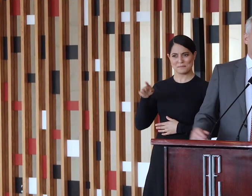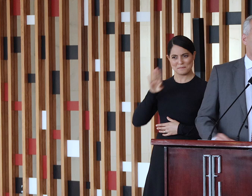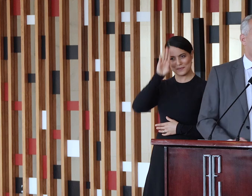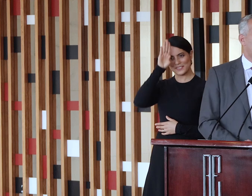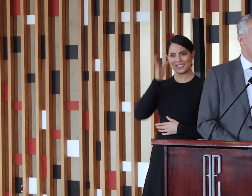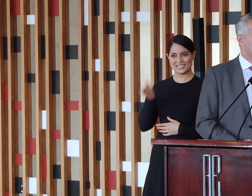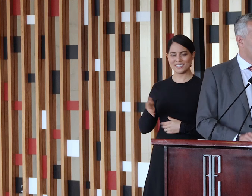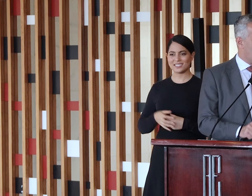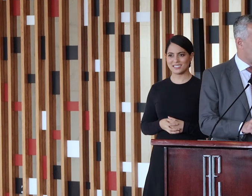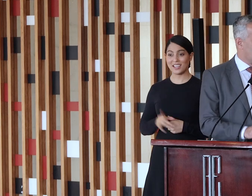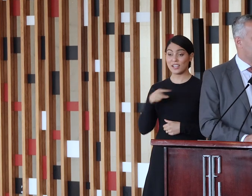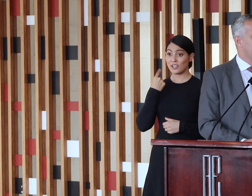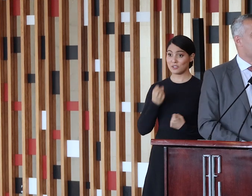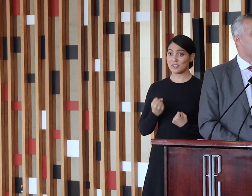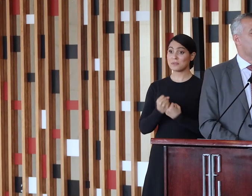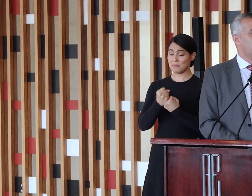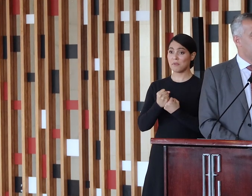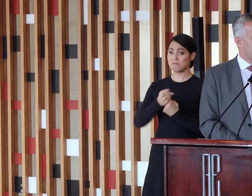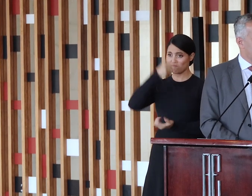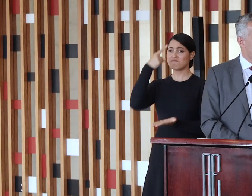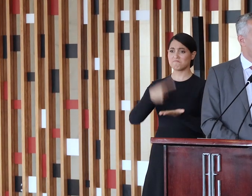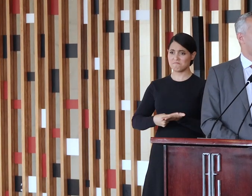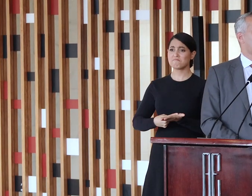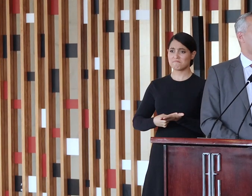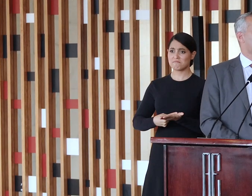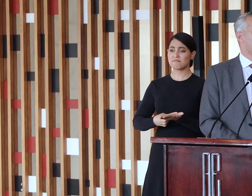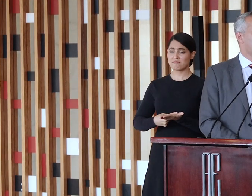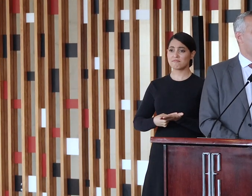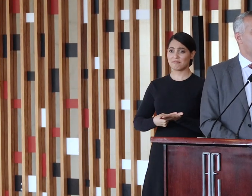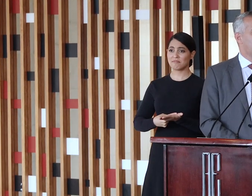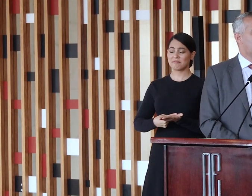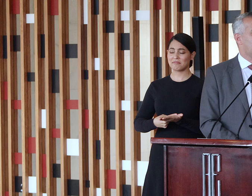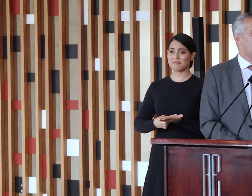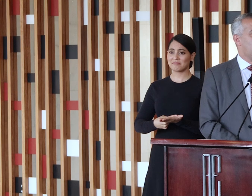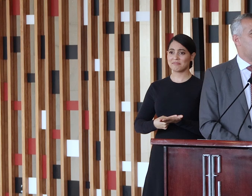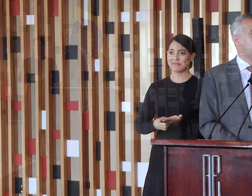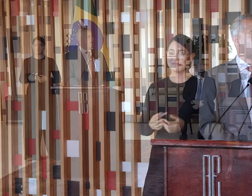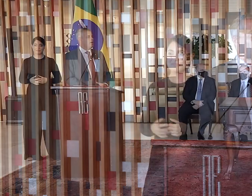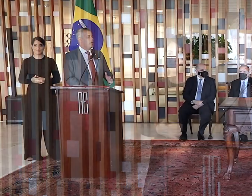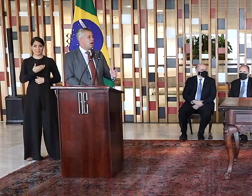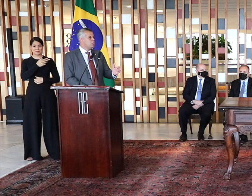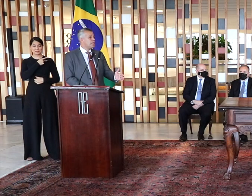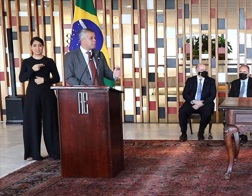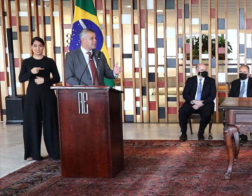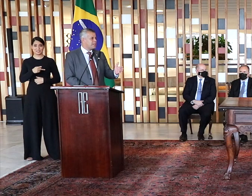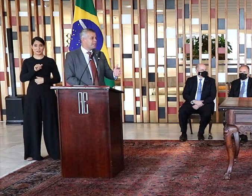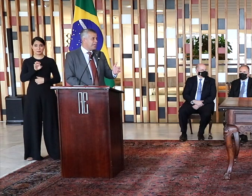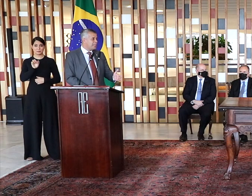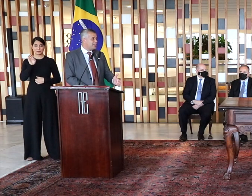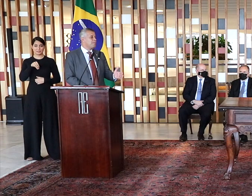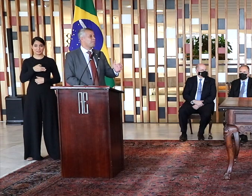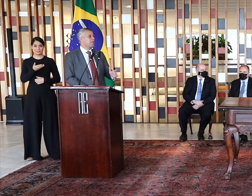base parlamentar aqui o nosso compromisso, presidente Cris Samorini, a única